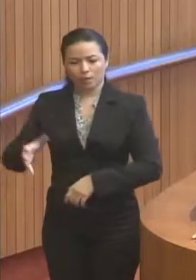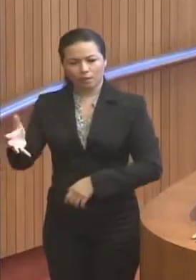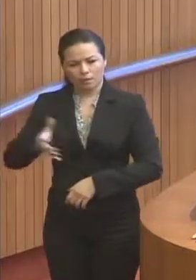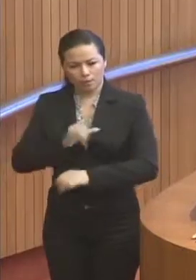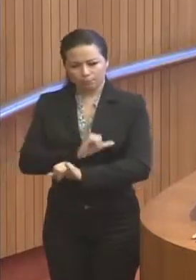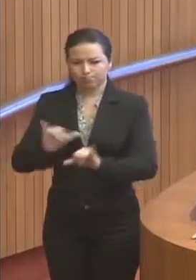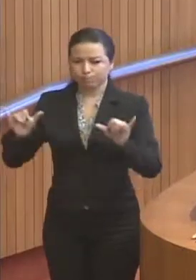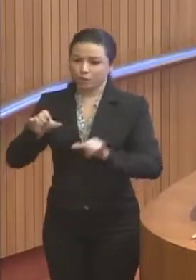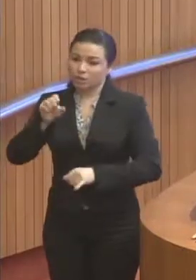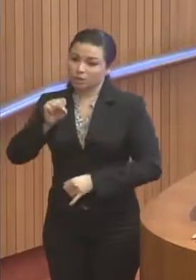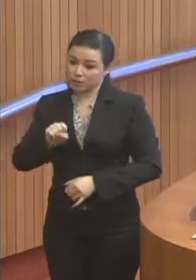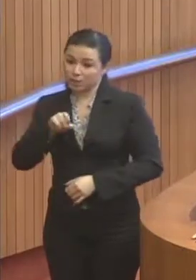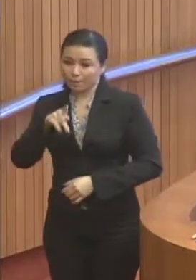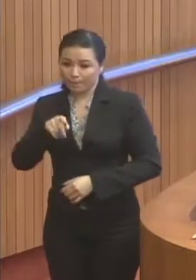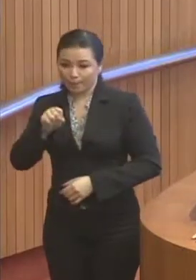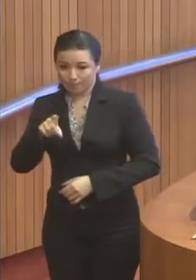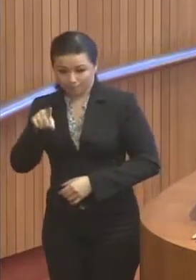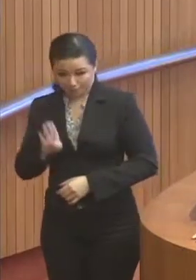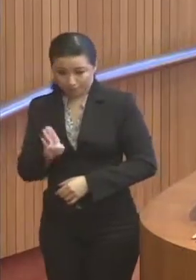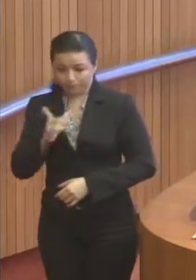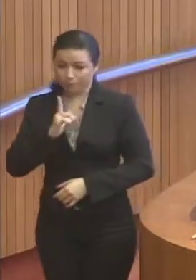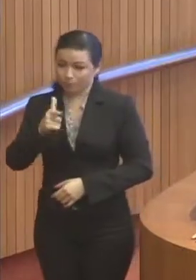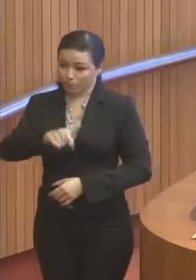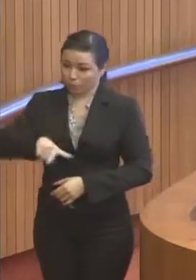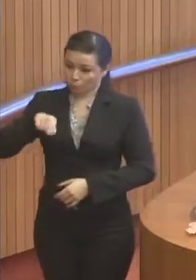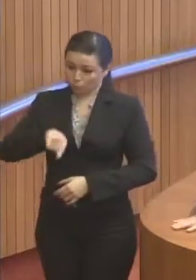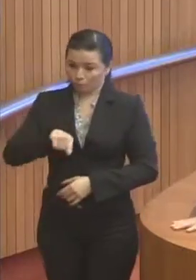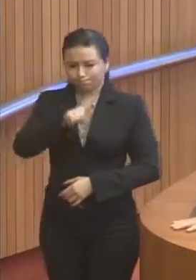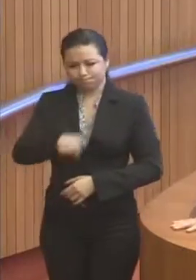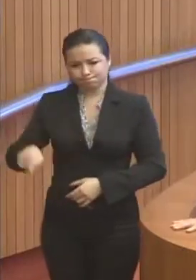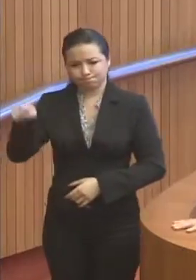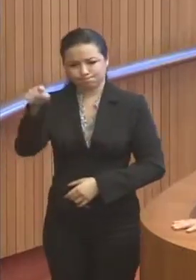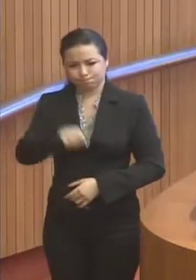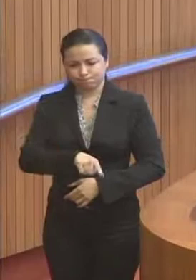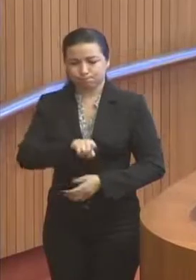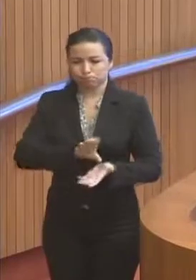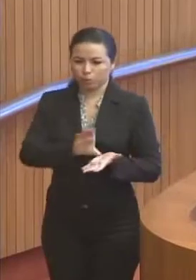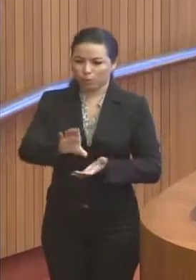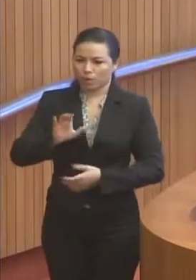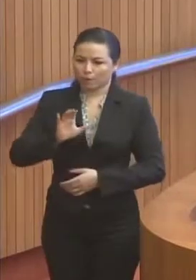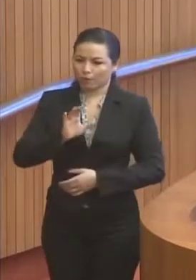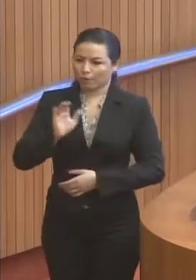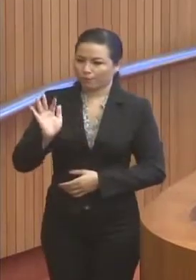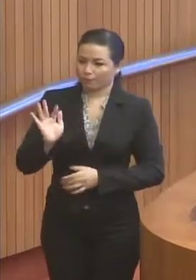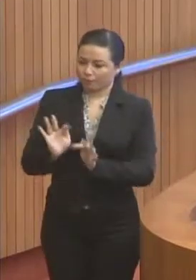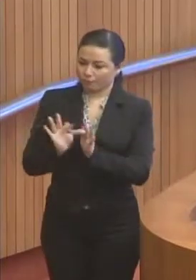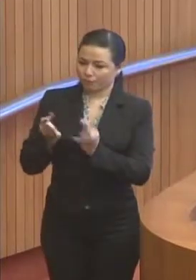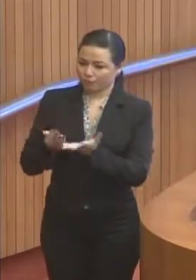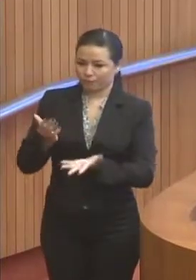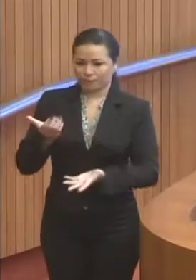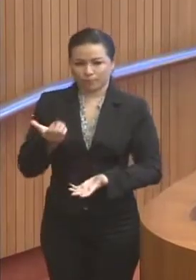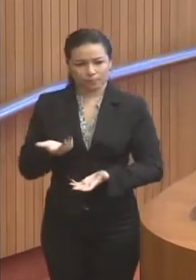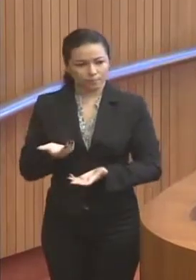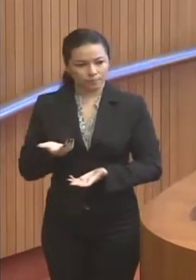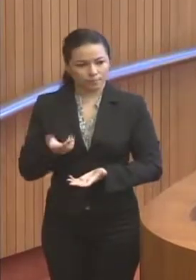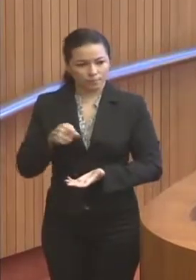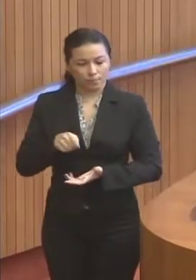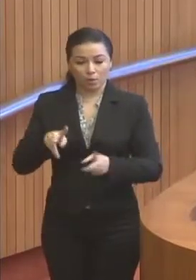que se o PSDB chegar à presidência da República, vai acabar com o Bolsa Família. Então, no campo da renda,